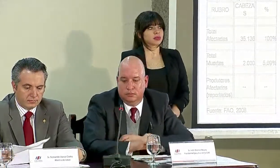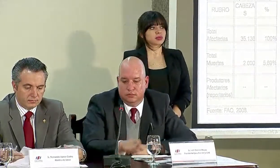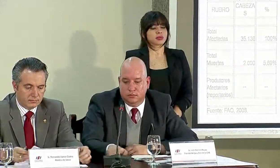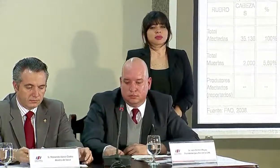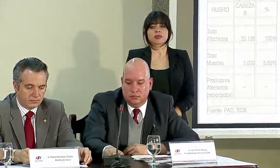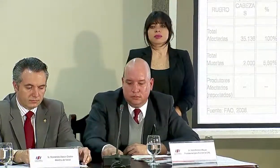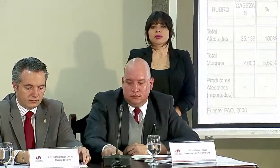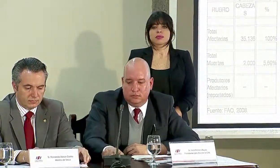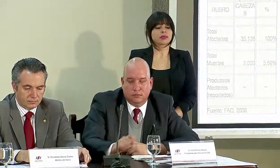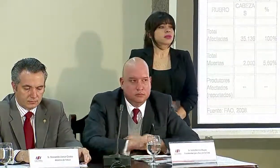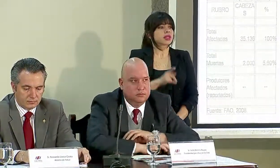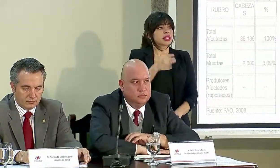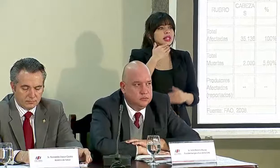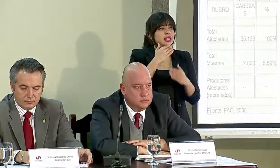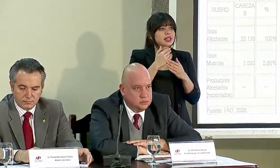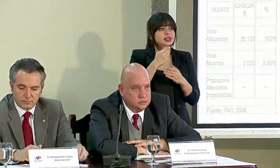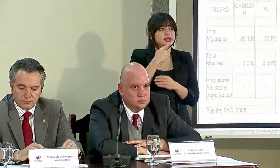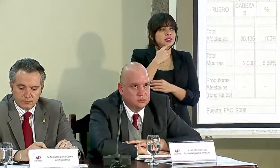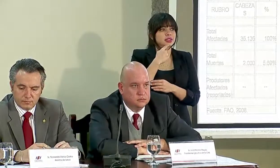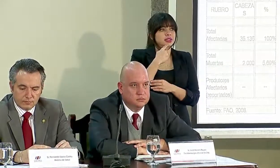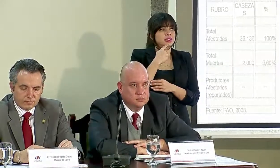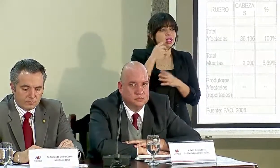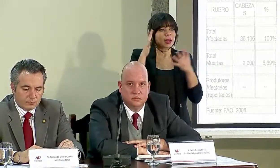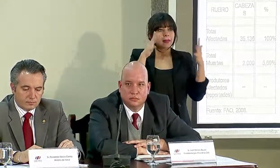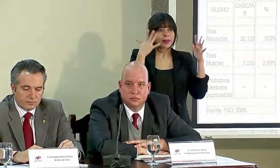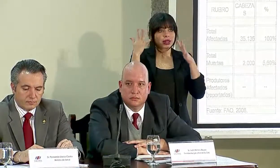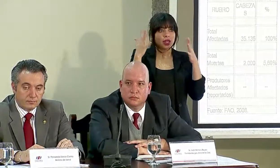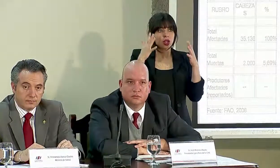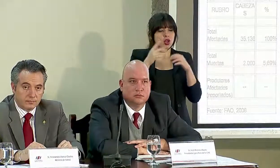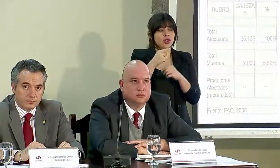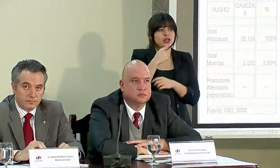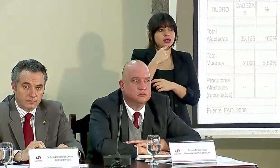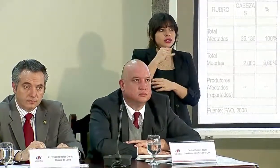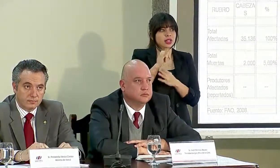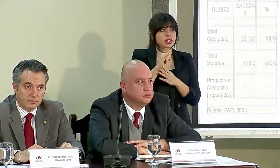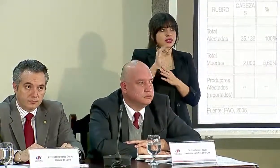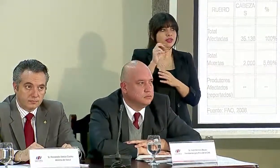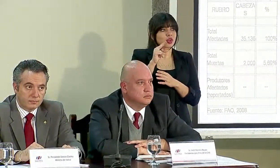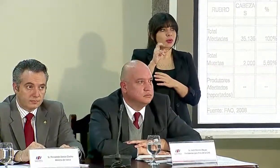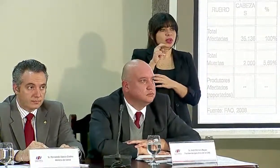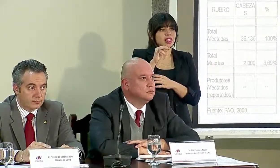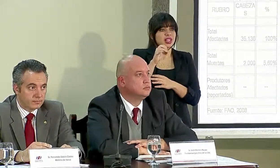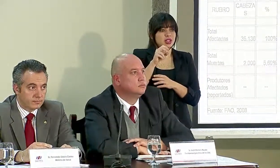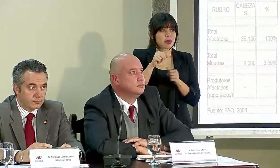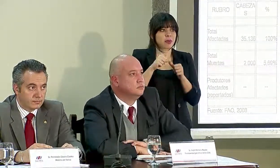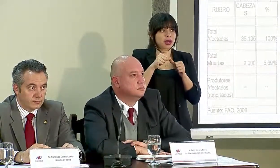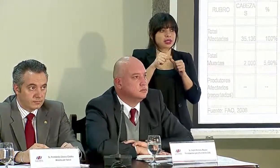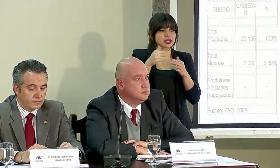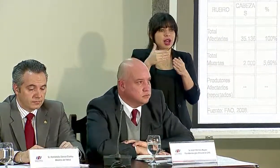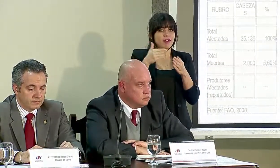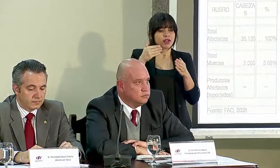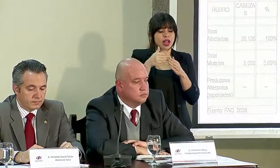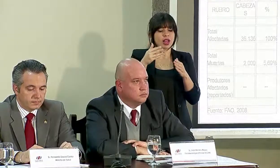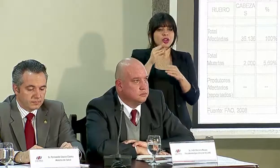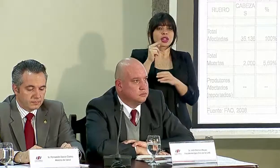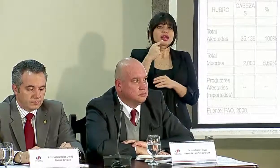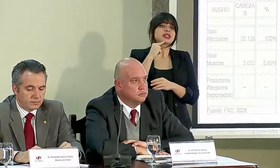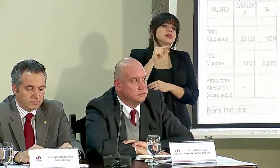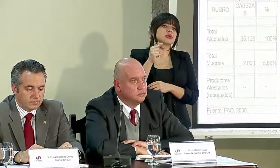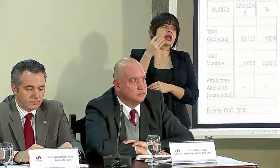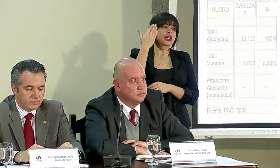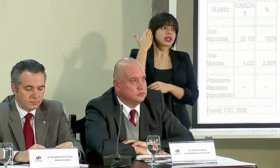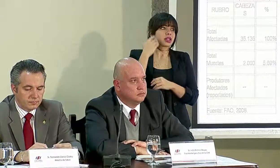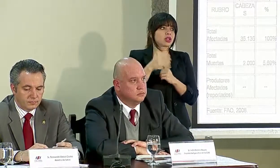Gracias. Decían, bueno, en el meteorológico, por ejemplo, que esto del fenómeno del niño va a seguir afectando. Decían la semana